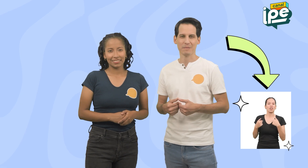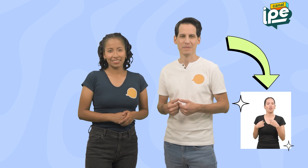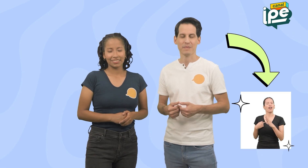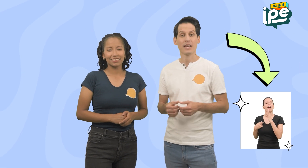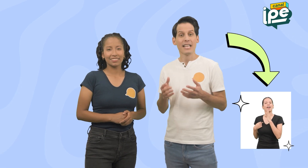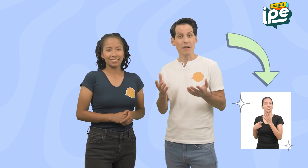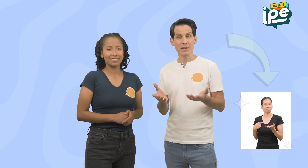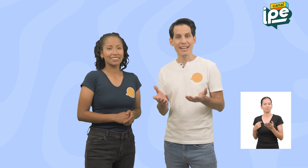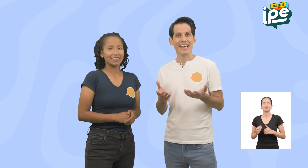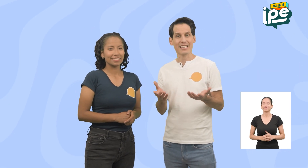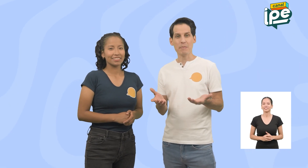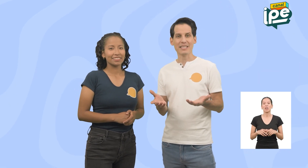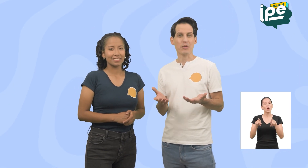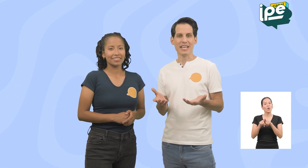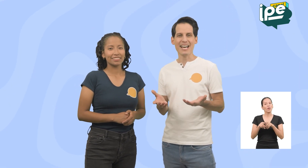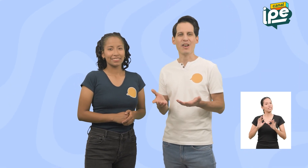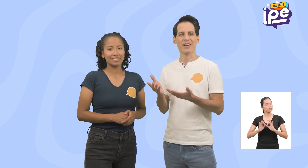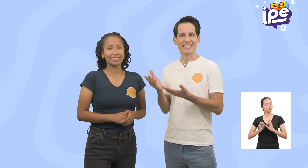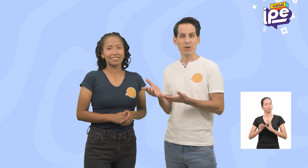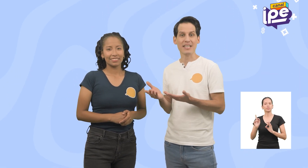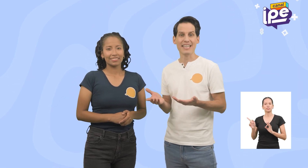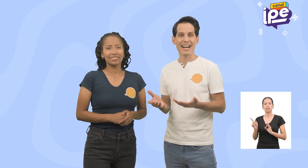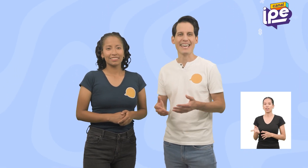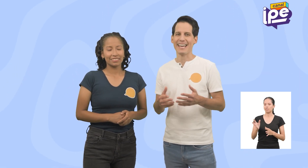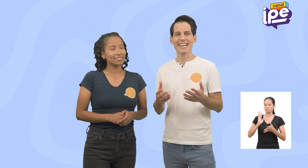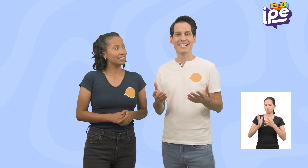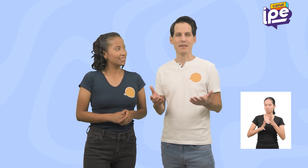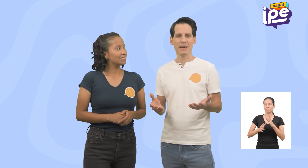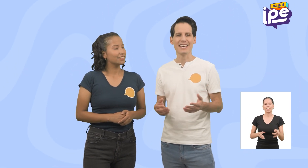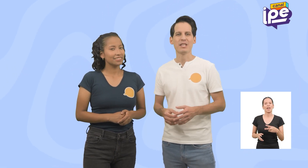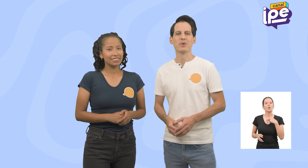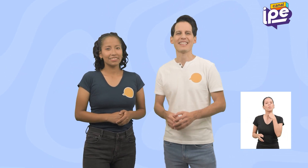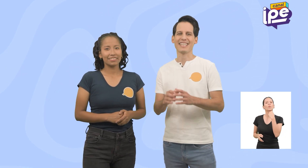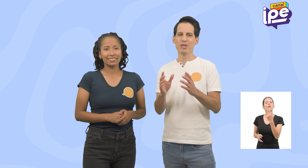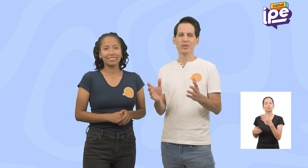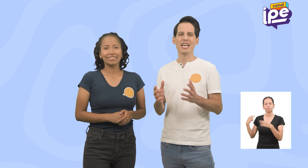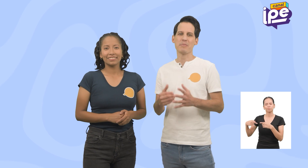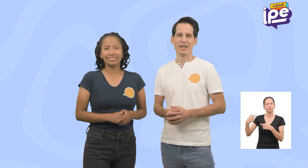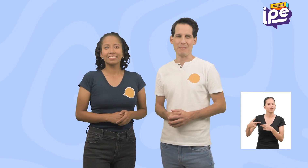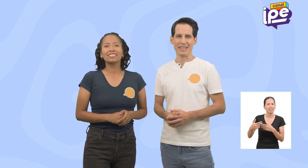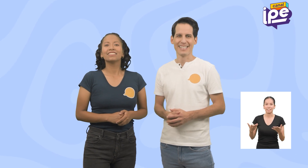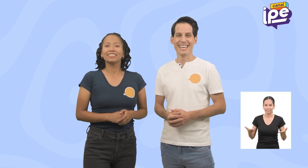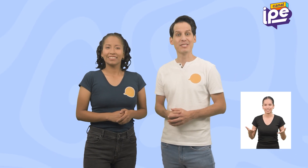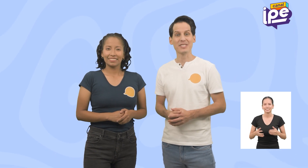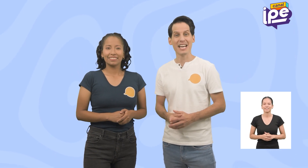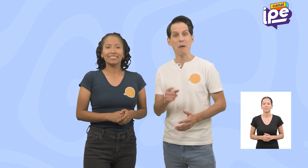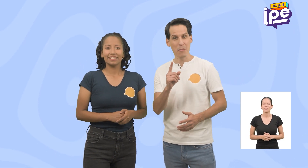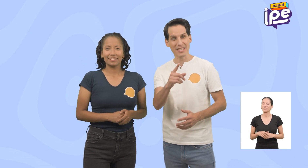También la intérprete nos dirá lo que Ana Rosa diga en LSP durante todo el programa Esto será muy